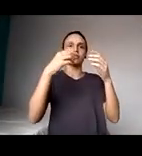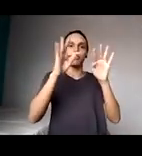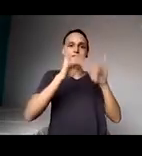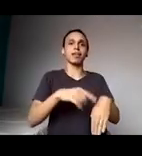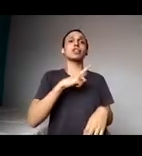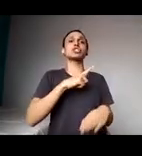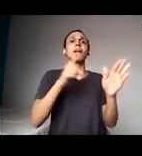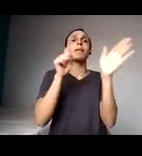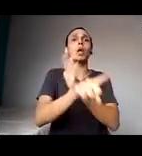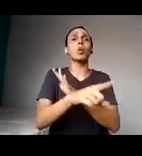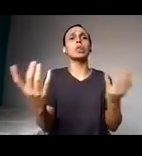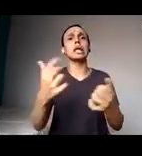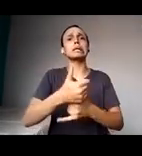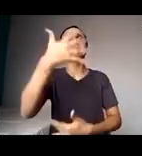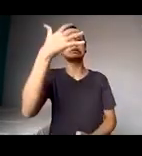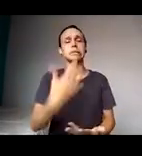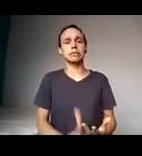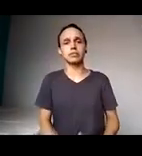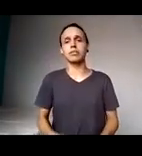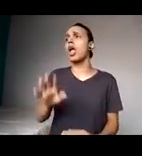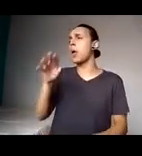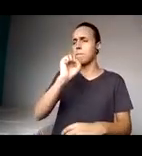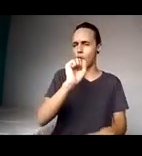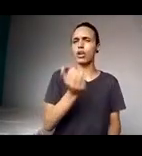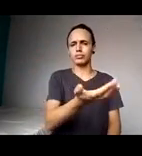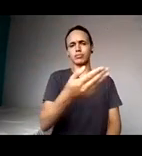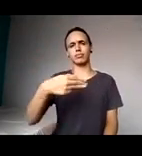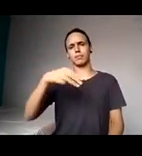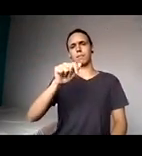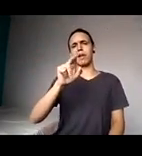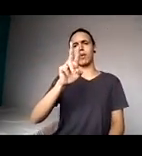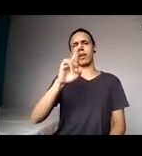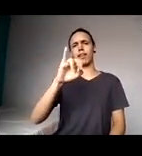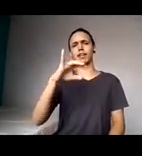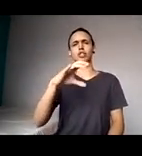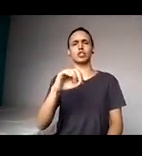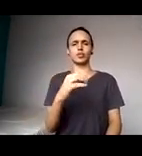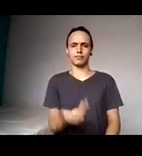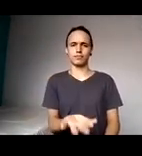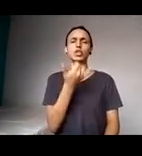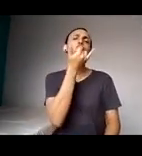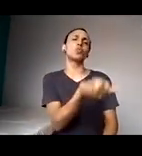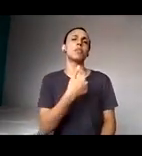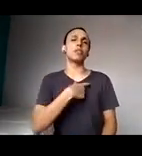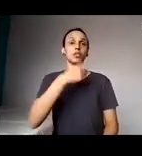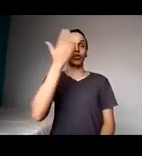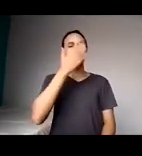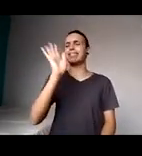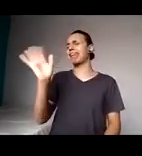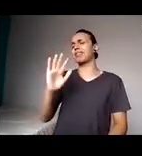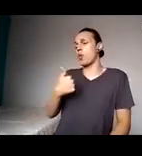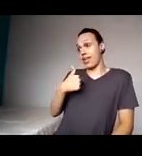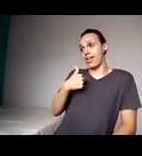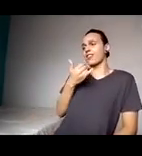lá. Pode fazer, Maurício. Desculpe, Maurício. Desculpa, eu que peço desculpa, que você já estava